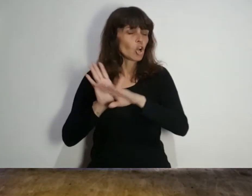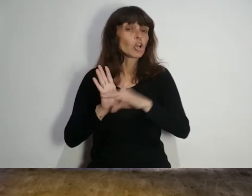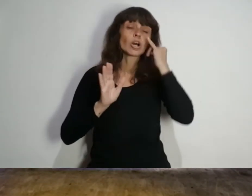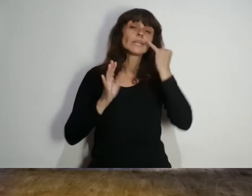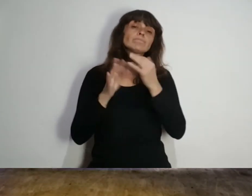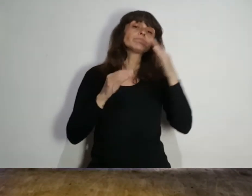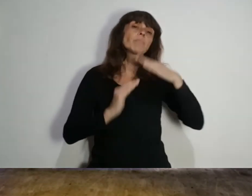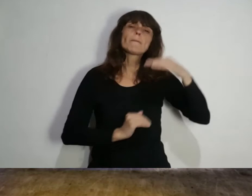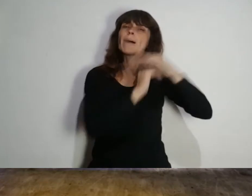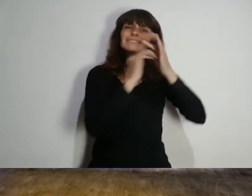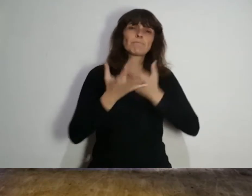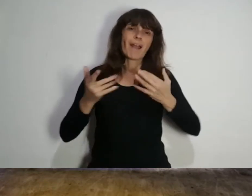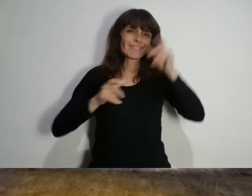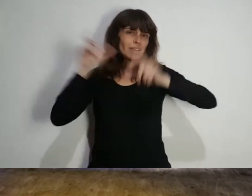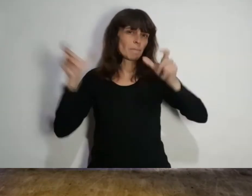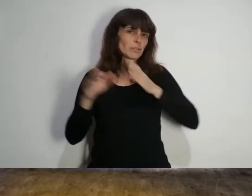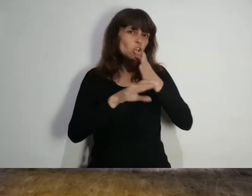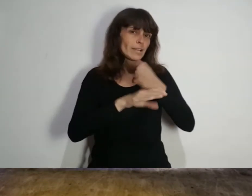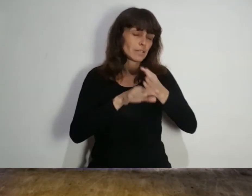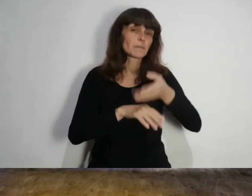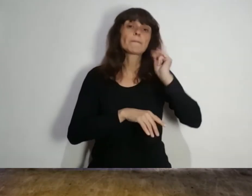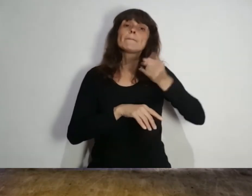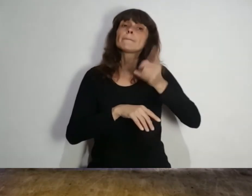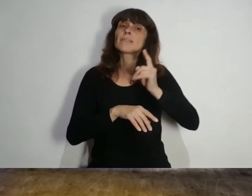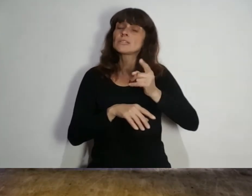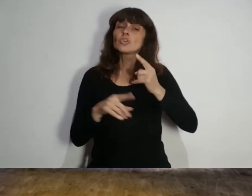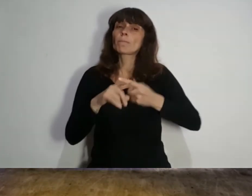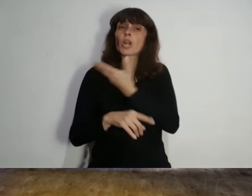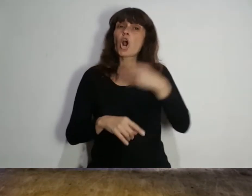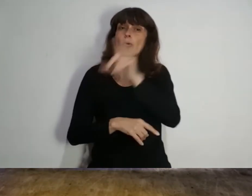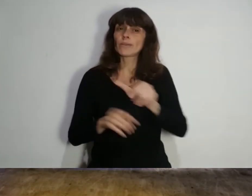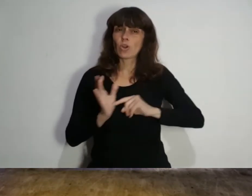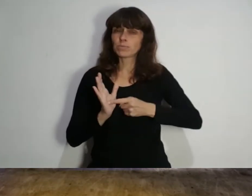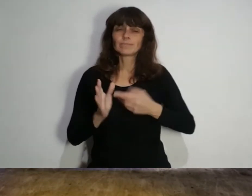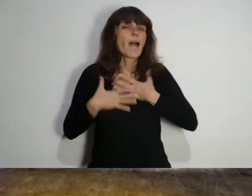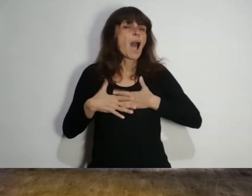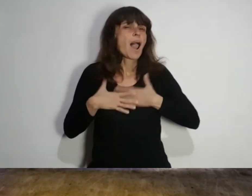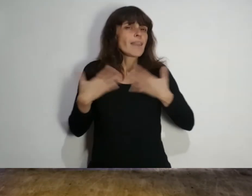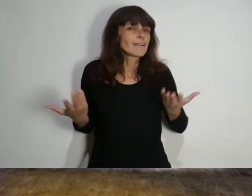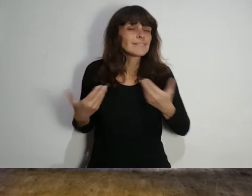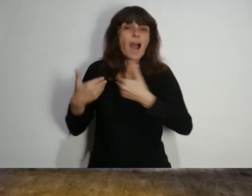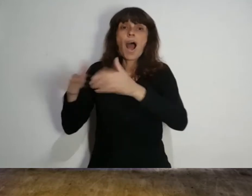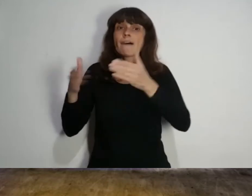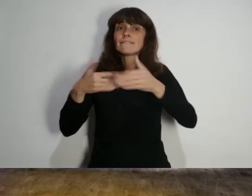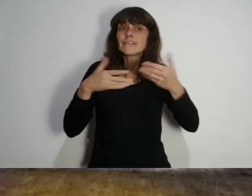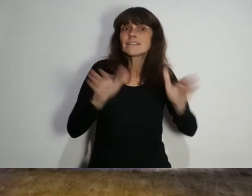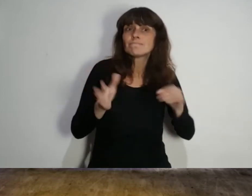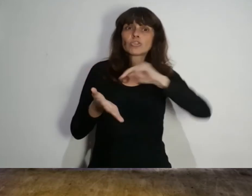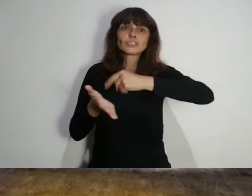y aforo máximo en el marco de las nuevas medidas dispuestas por el gobierno porteño. Es con gran alegría que reabrimos las puertas